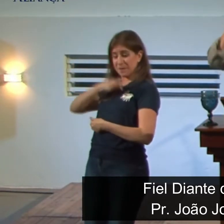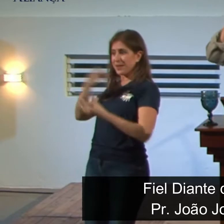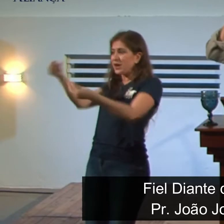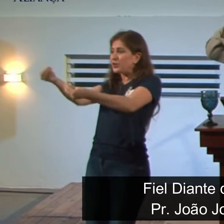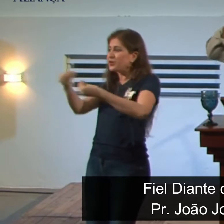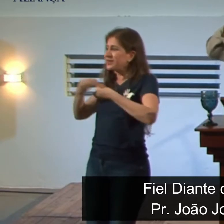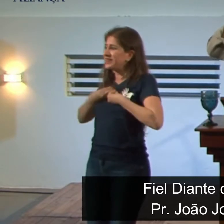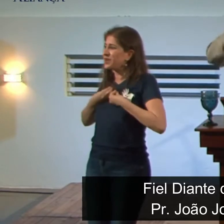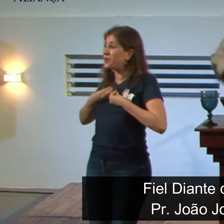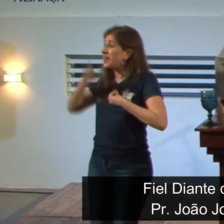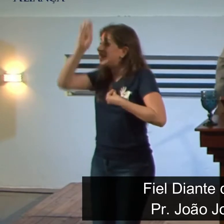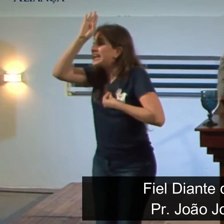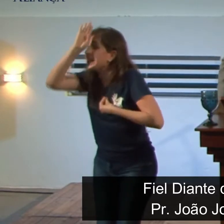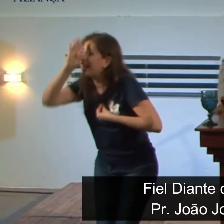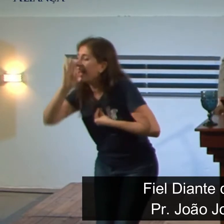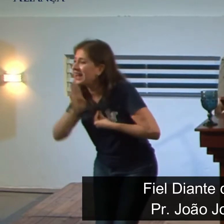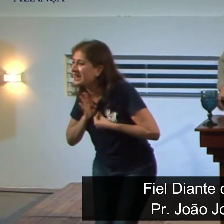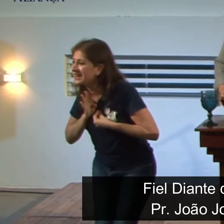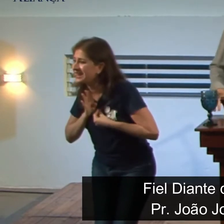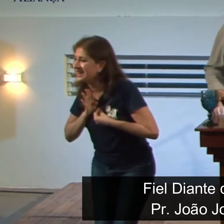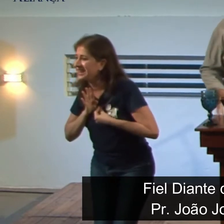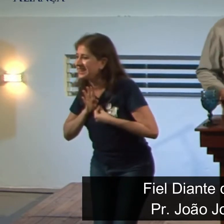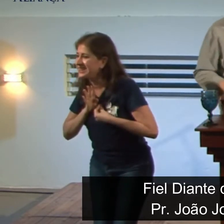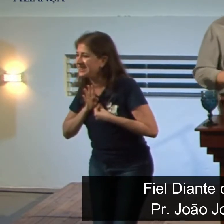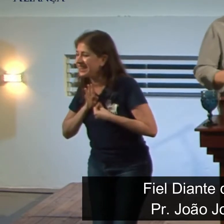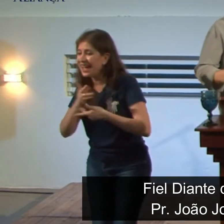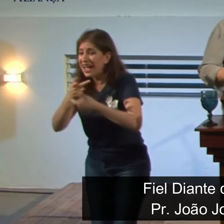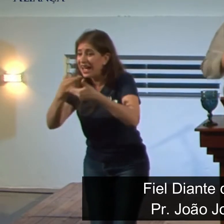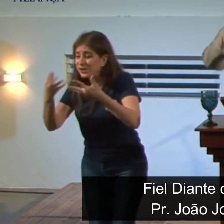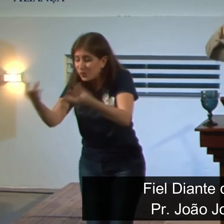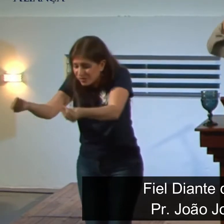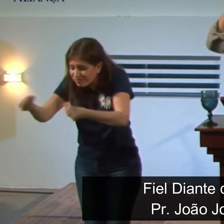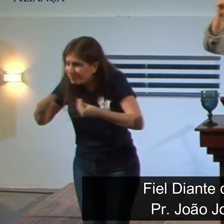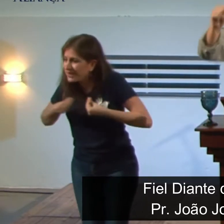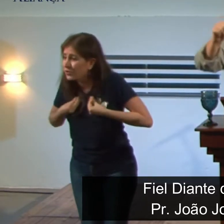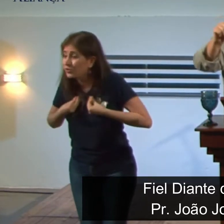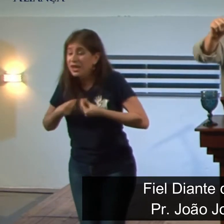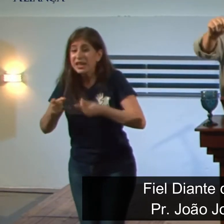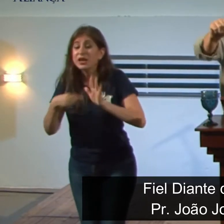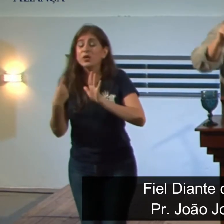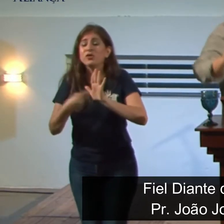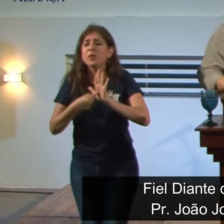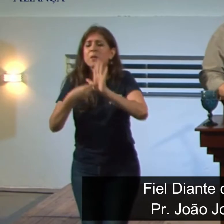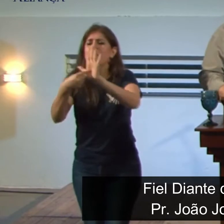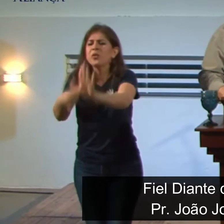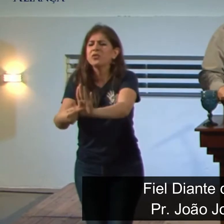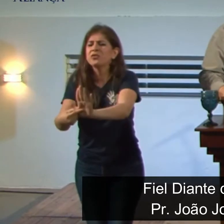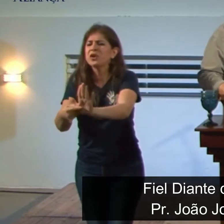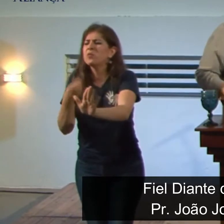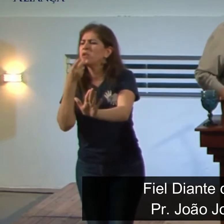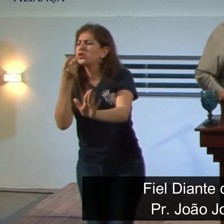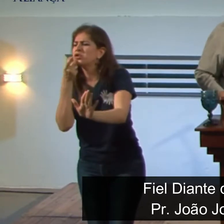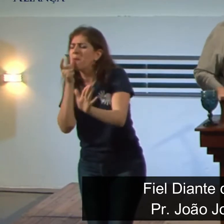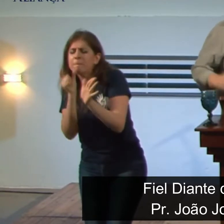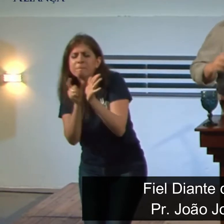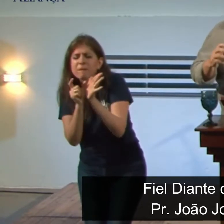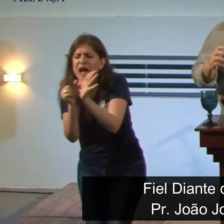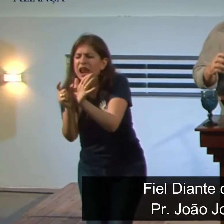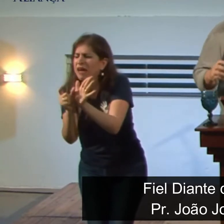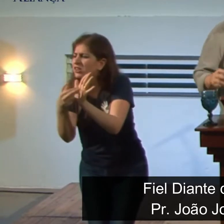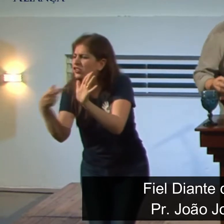nos tem dado gratuitamente. Delas também falamos, não com palavras ensinadas pela sabedoria humana,